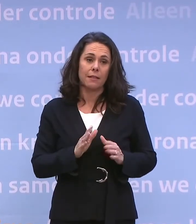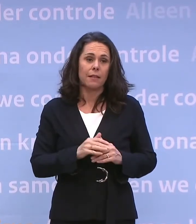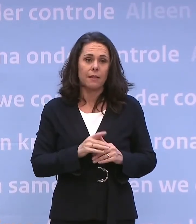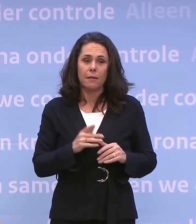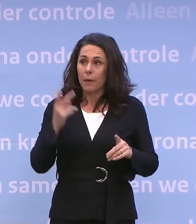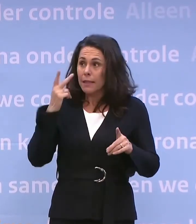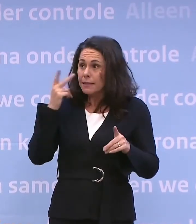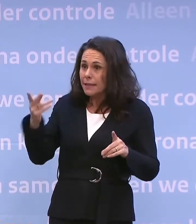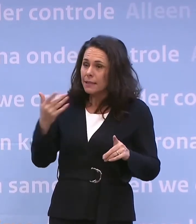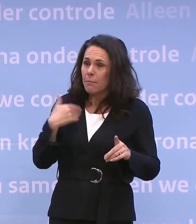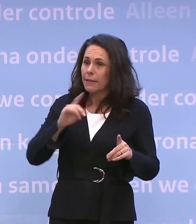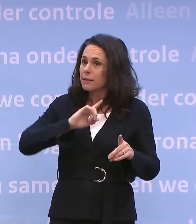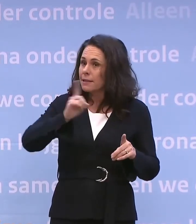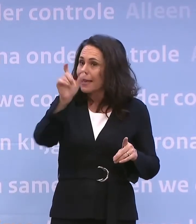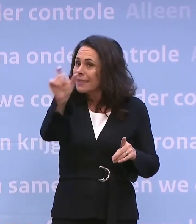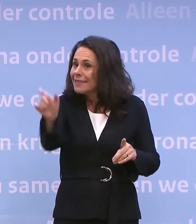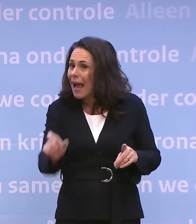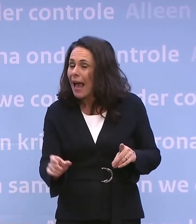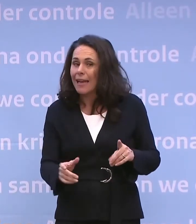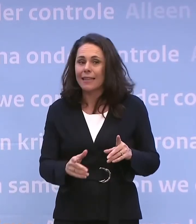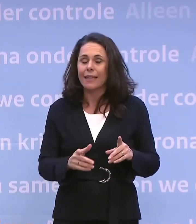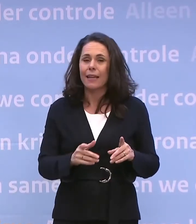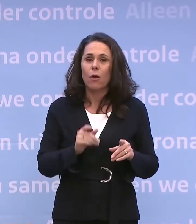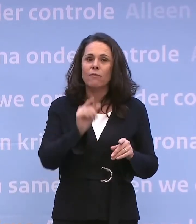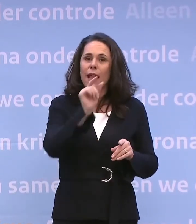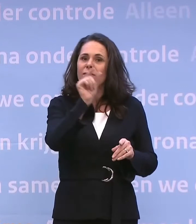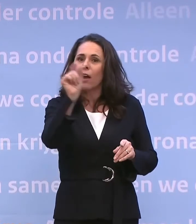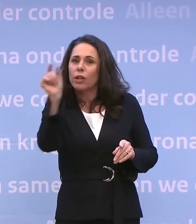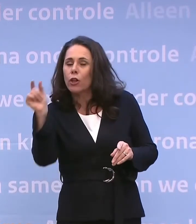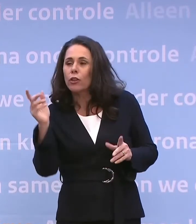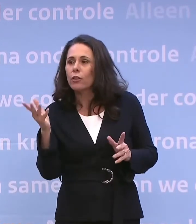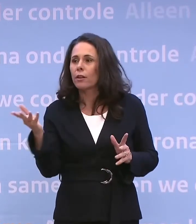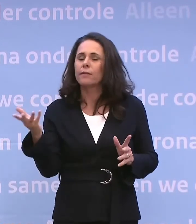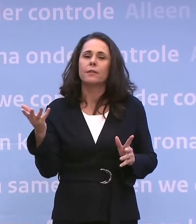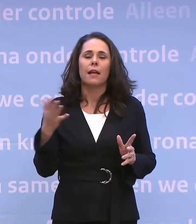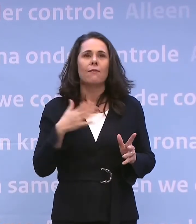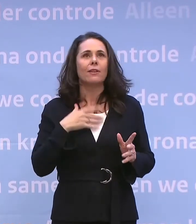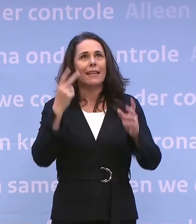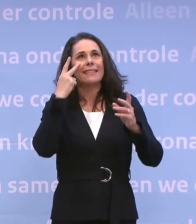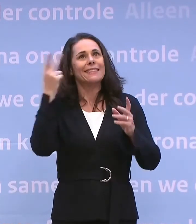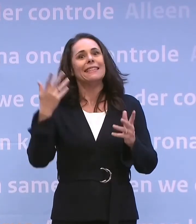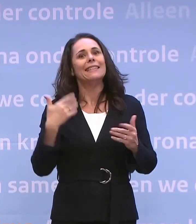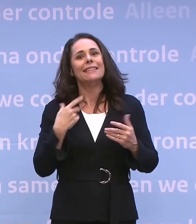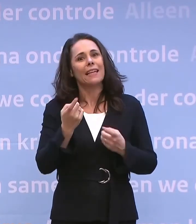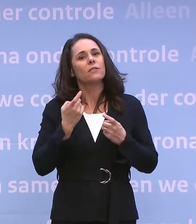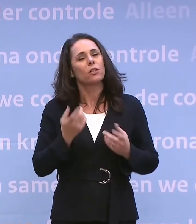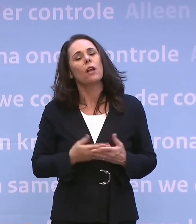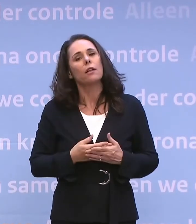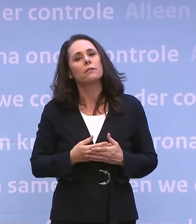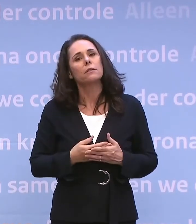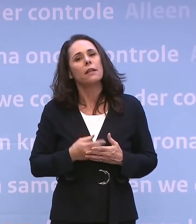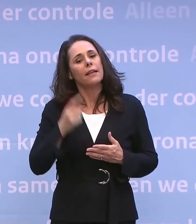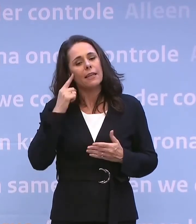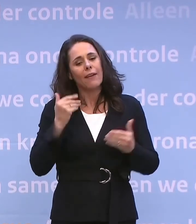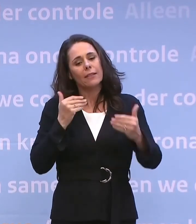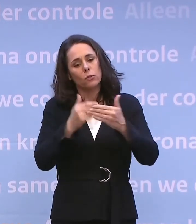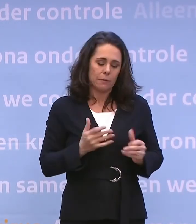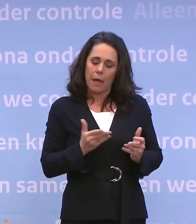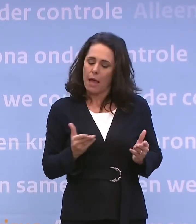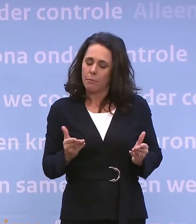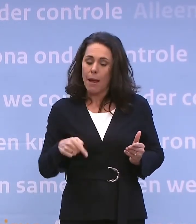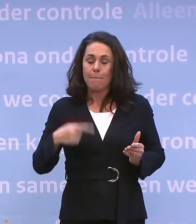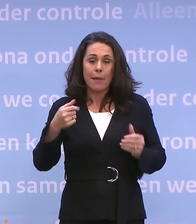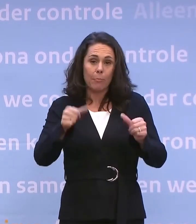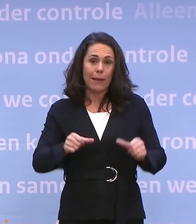ogen dicht doet, zie je dan sterretjes of rondjes? Wat ik allemaal voor me zie is niet zo interessant. Want we varen op zicht en dat zicht is drie weken. Verder weten we het niet.